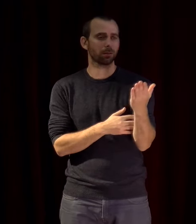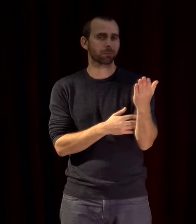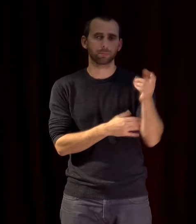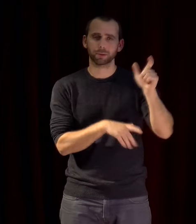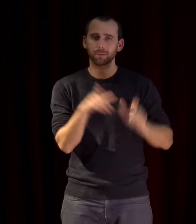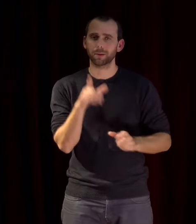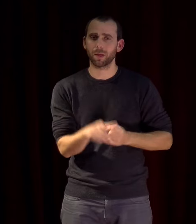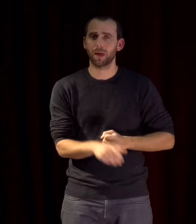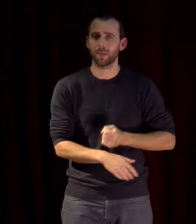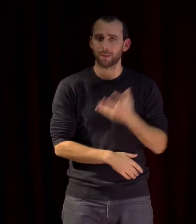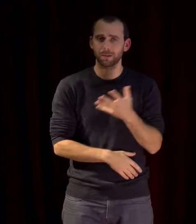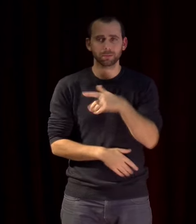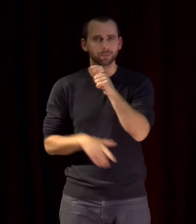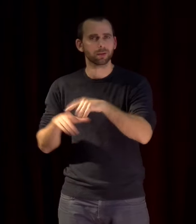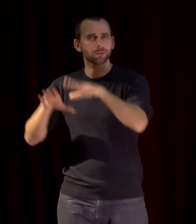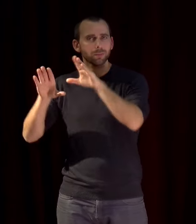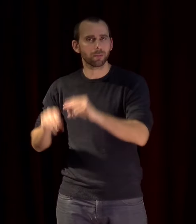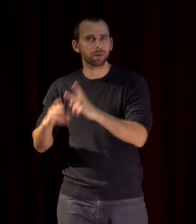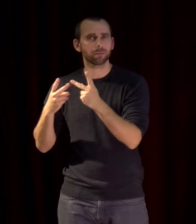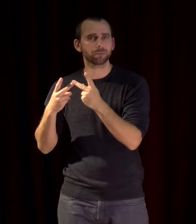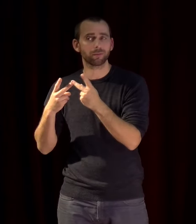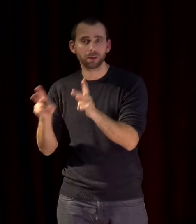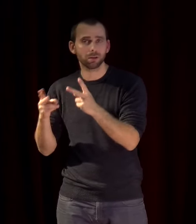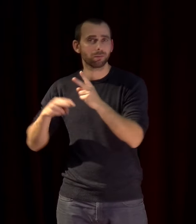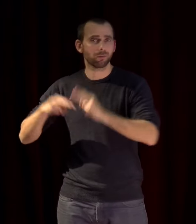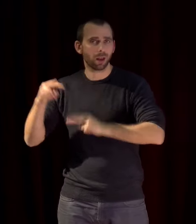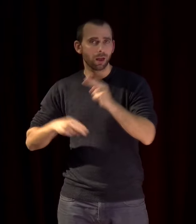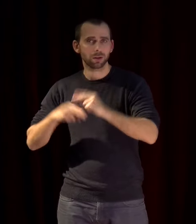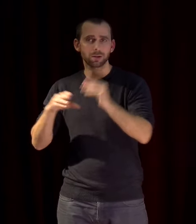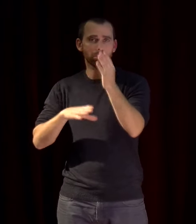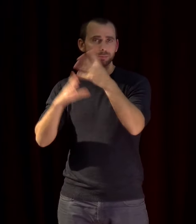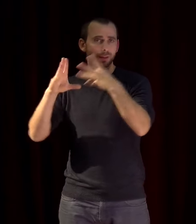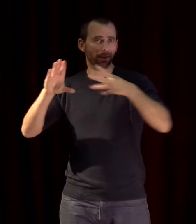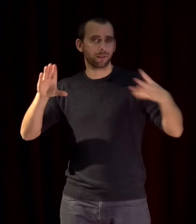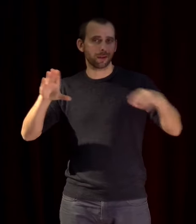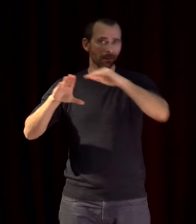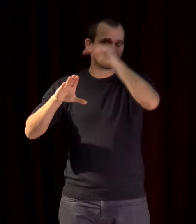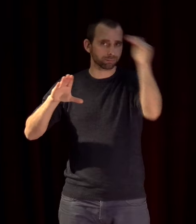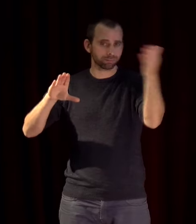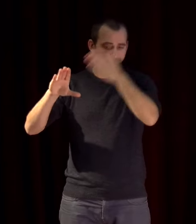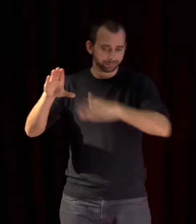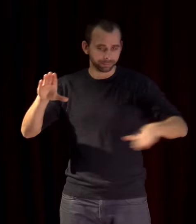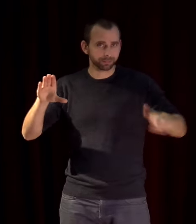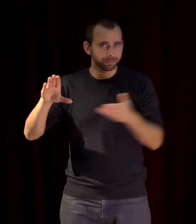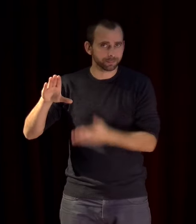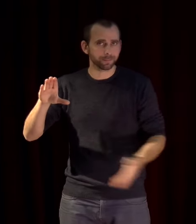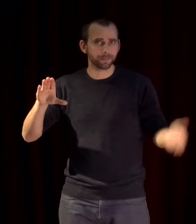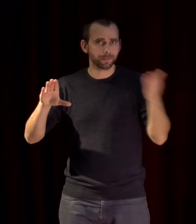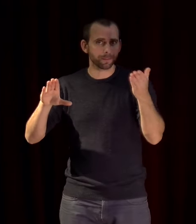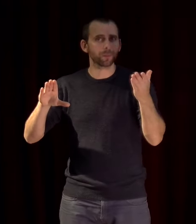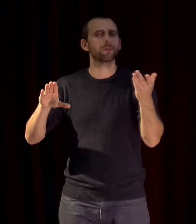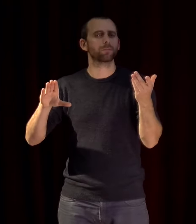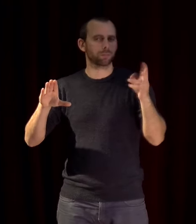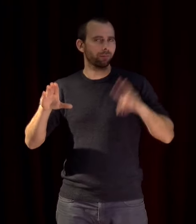artistes et les habitants des villes et des villages des deux rives en effet aujourd'hui de plus en plus de projets artistiques